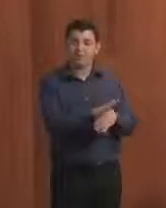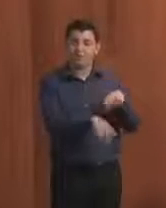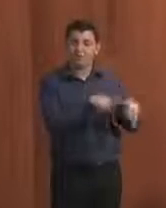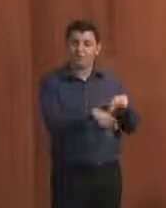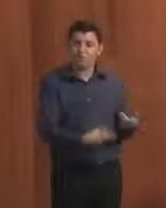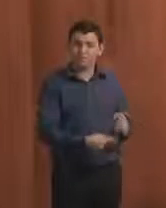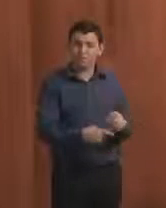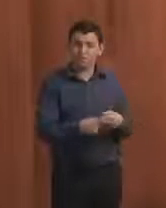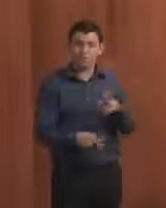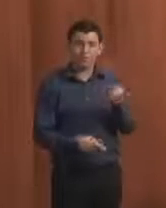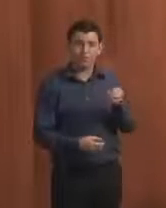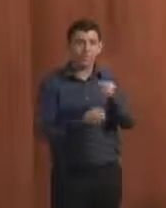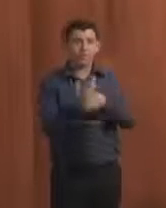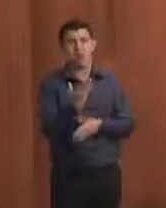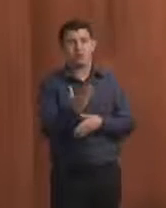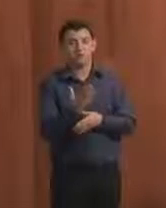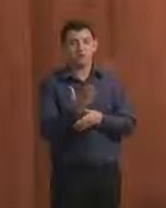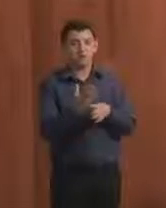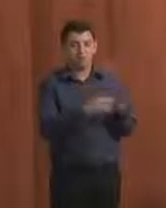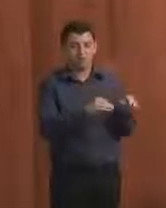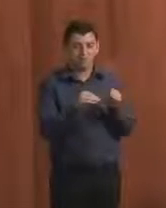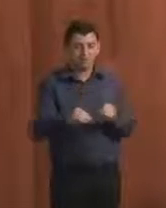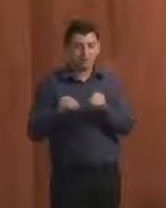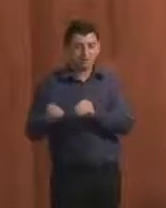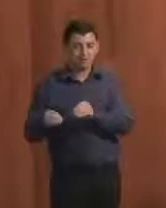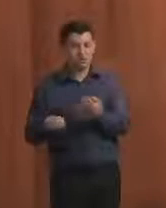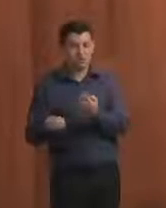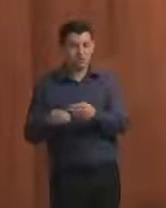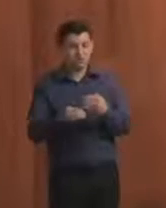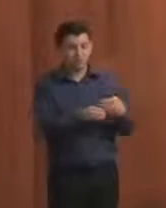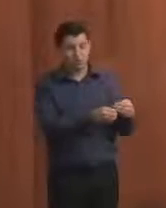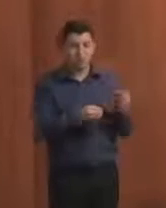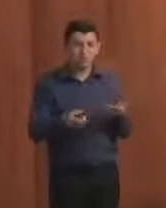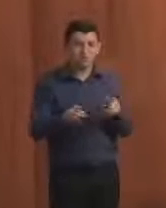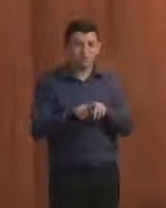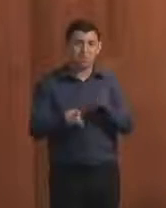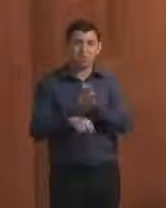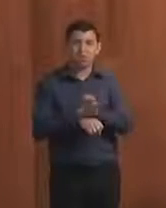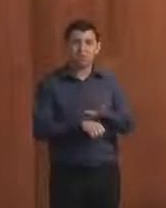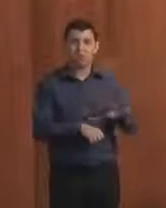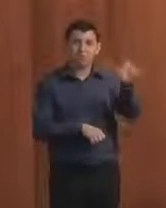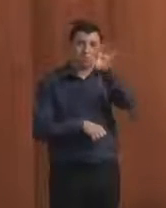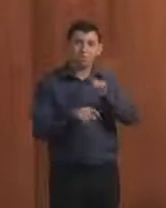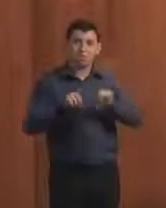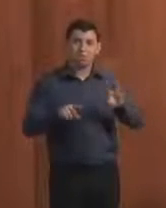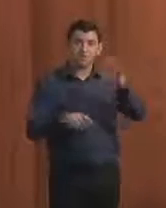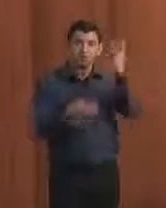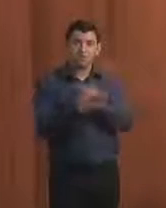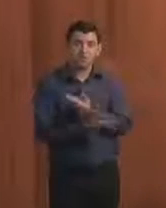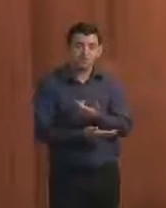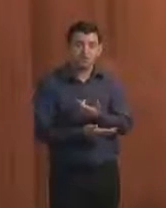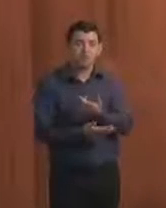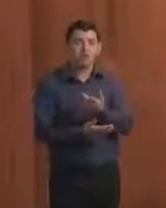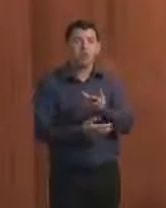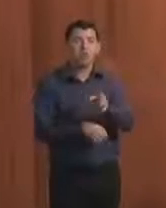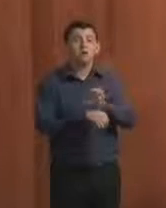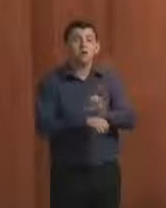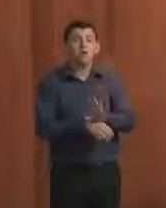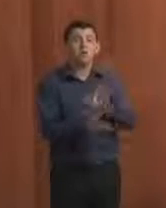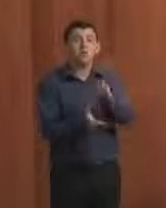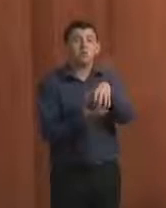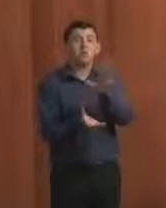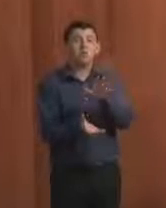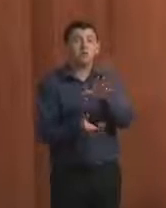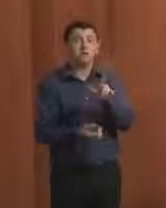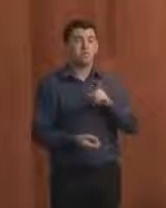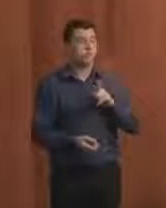repasse entre os estados e os municípios, mas surgiu um caso do MPF em Pernambuco, que foi comentado que